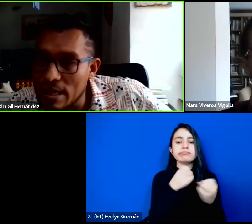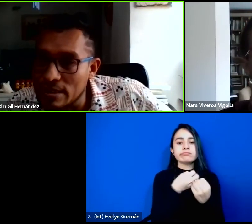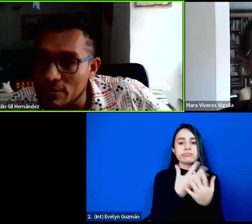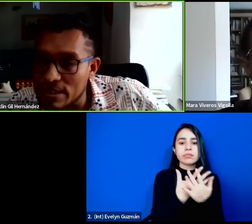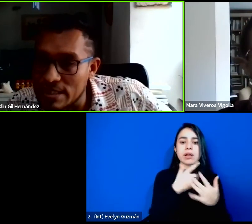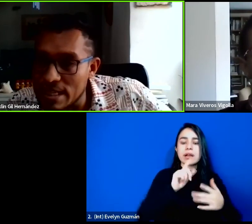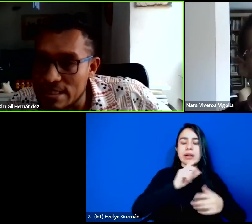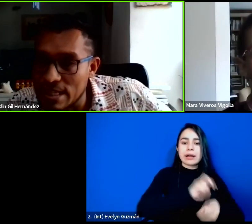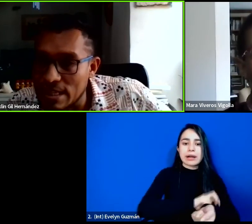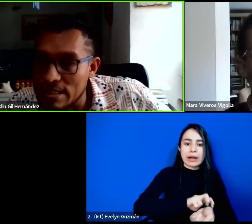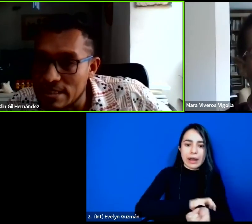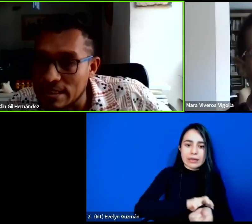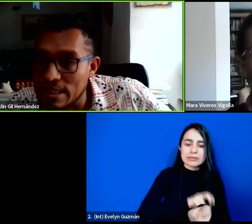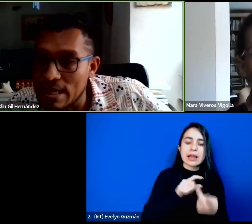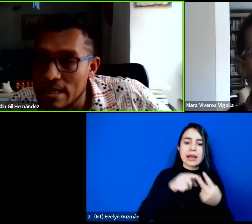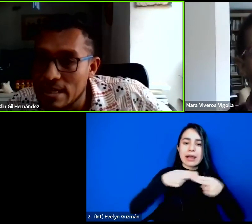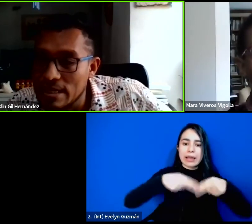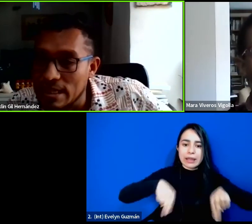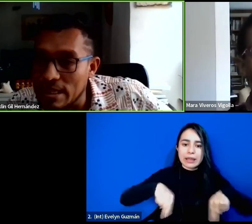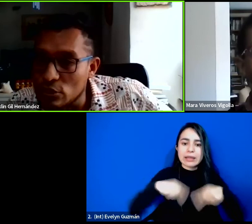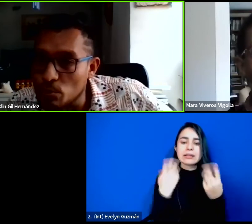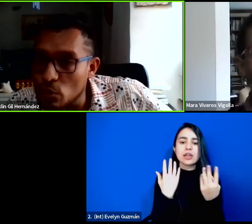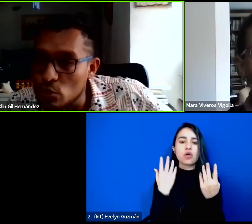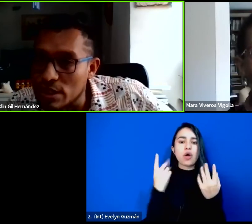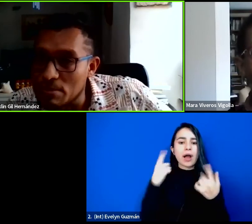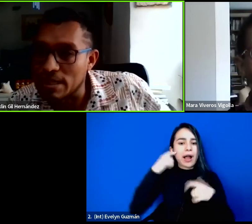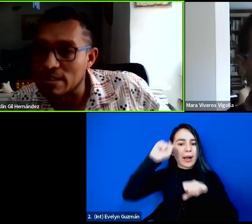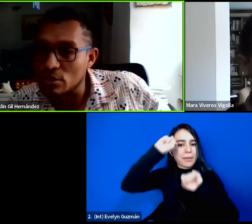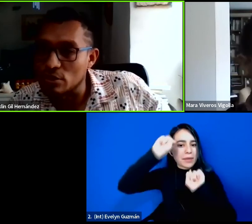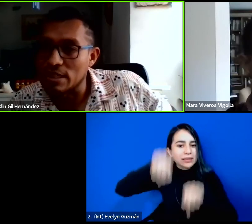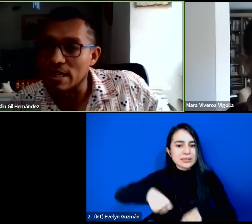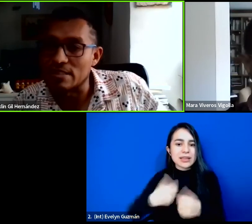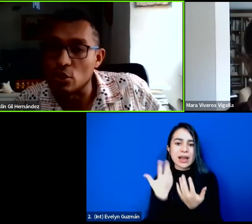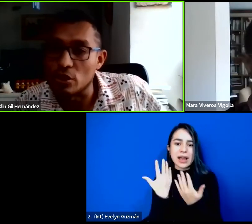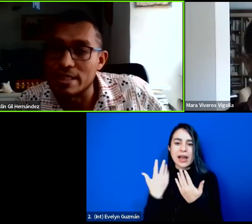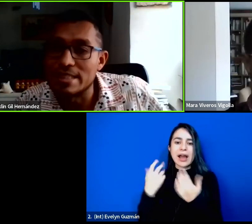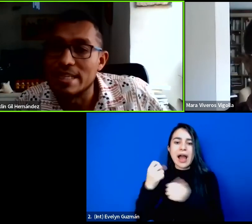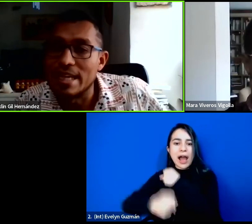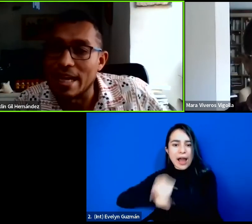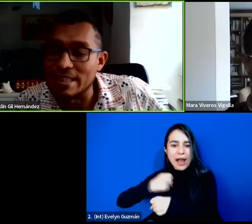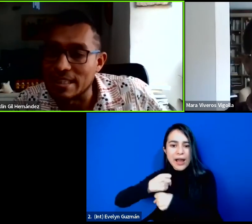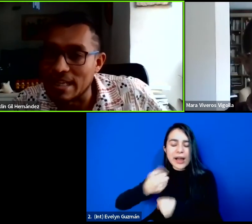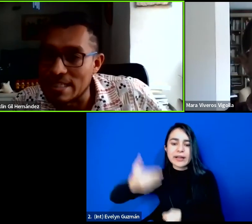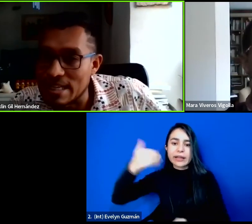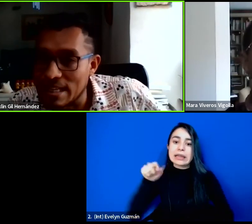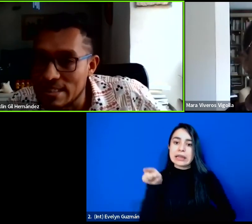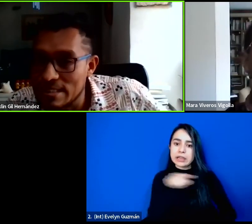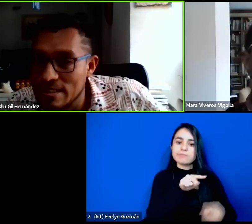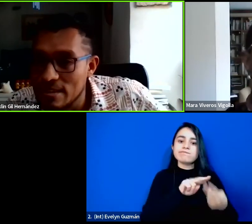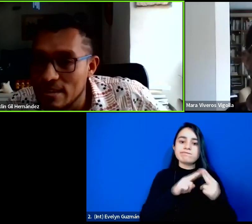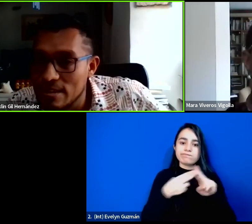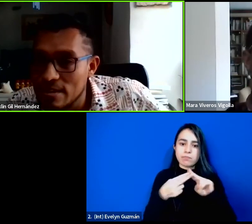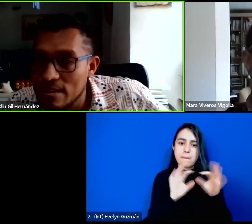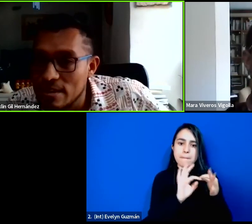sexualidad, deficiencia, edad, etc., y que ello produce la implicación de relaciones entrelazadas,